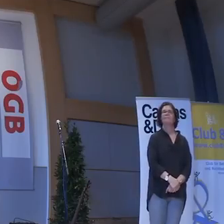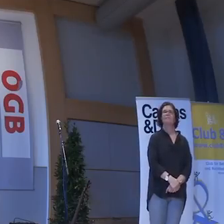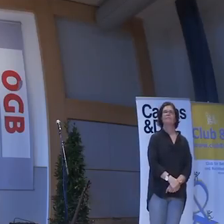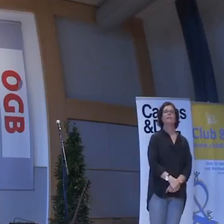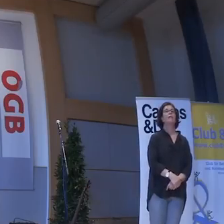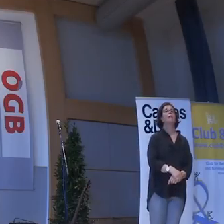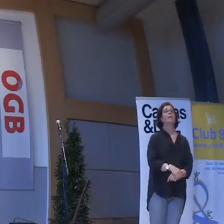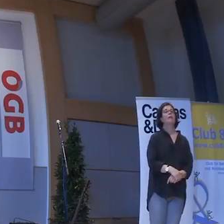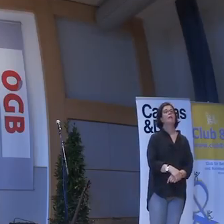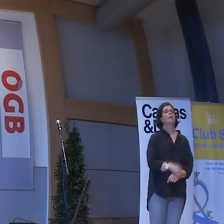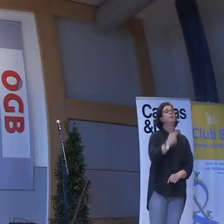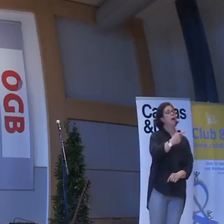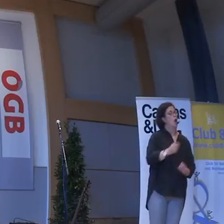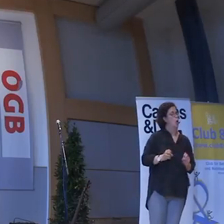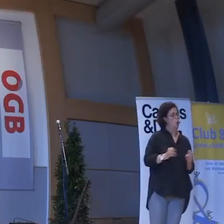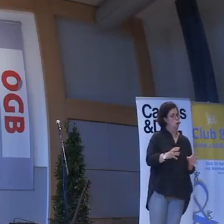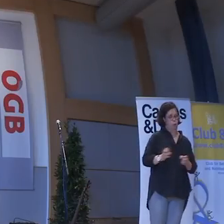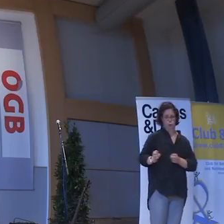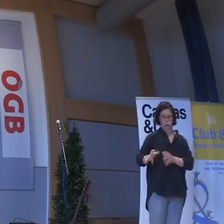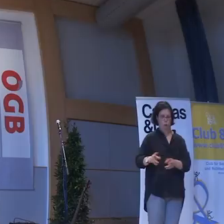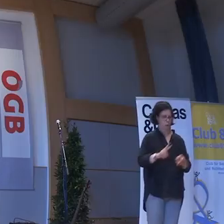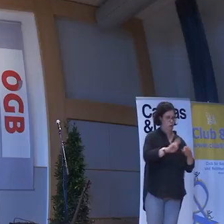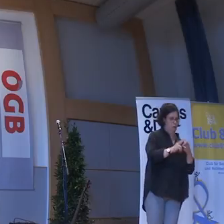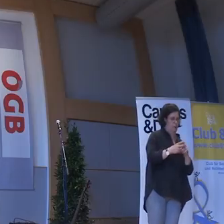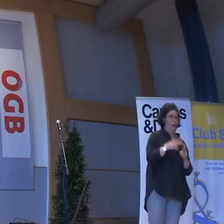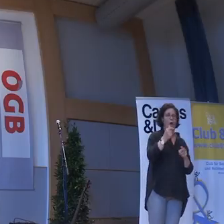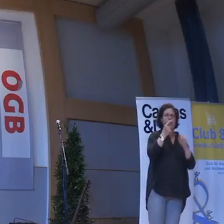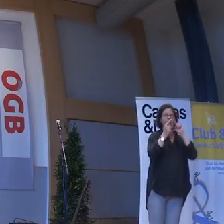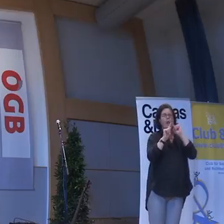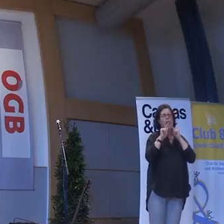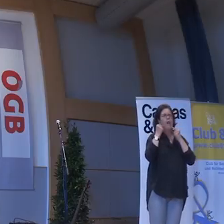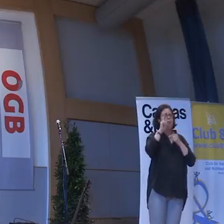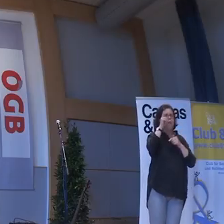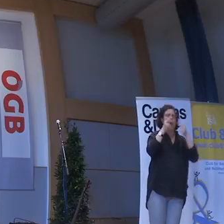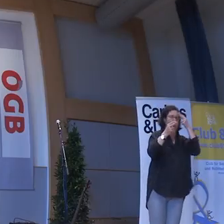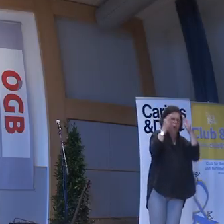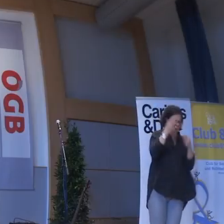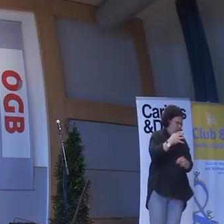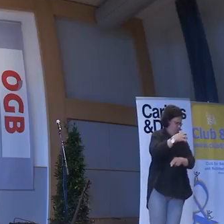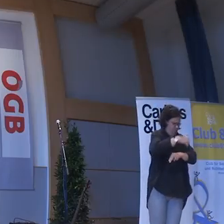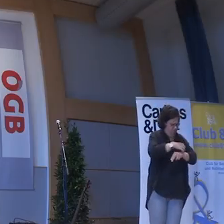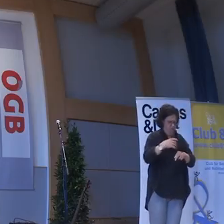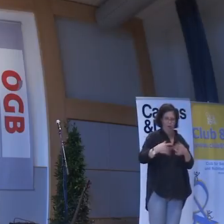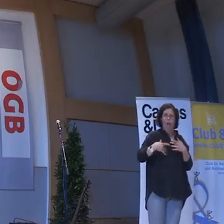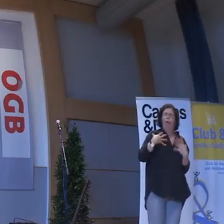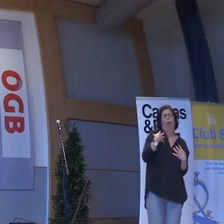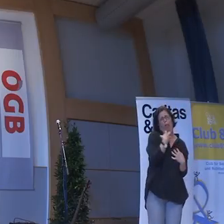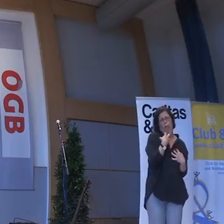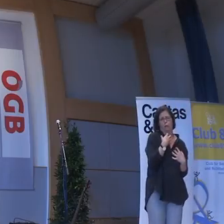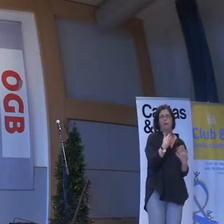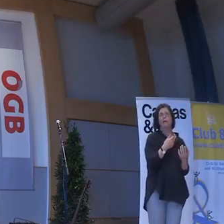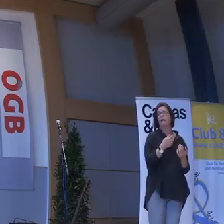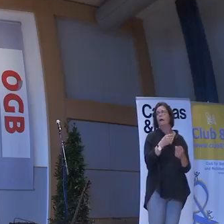Dann treffen sich zwei Rollstuhlfahrer. Keine blaue Gesicht. Schürfwunden. Voll fertig. Schaut raus.